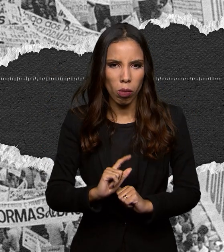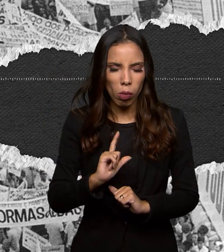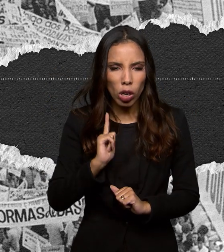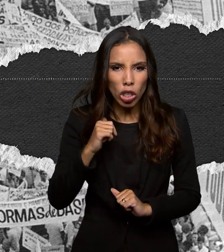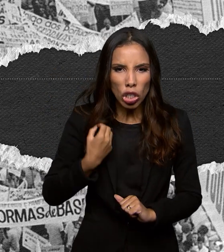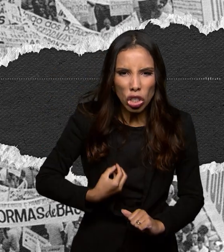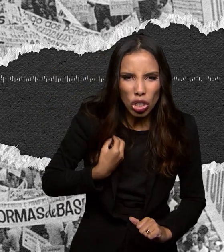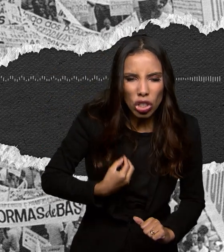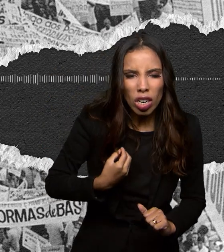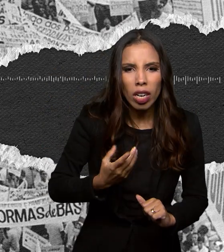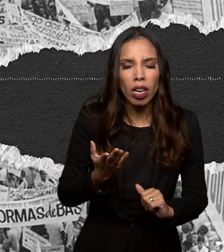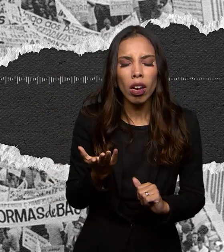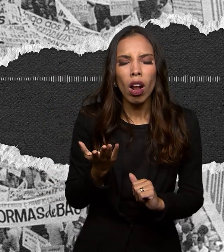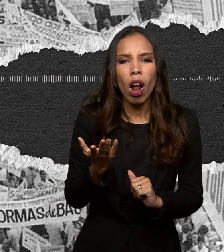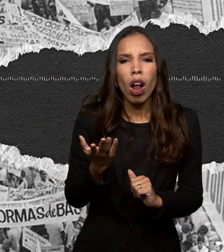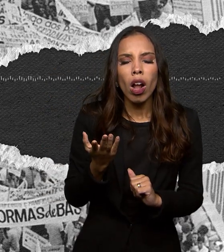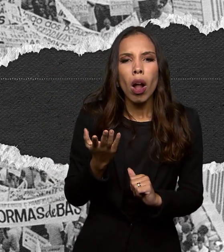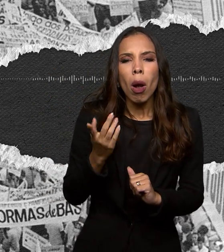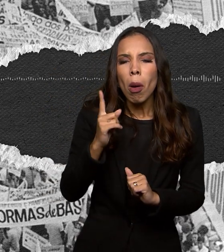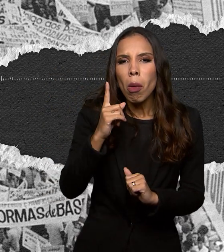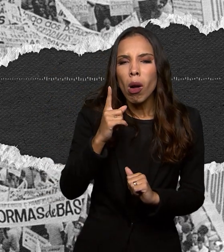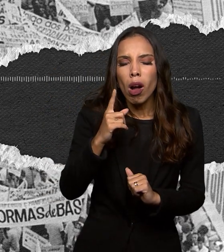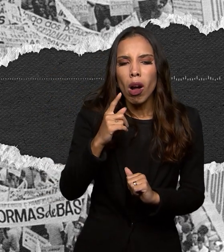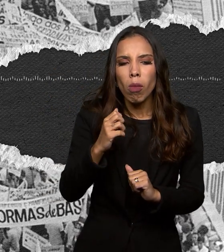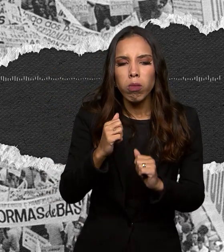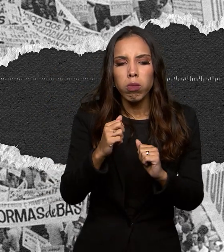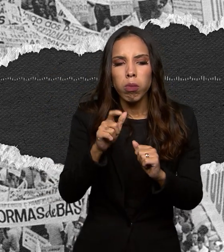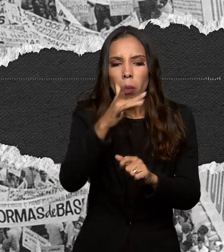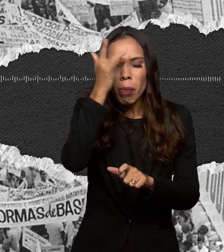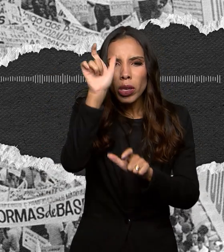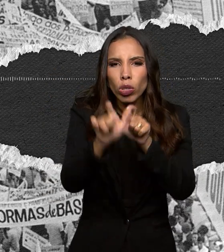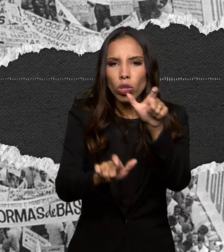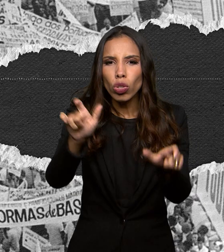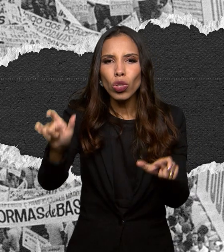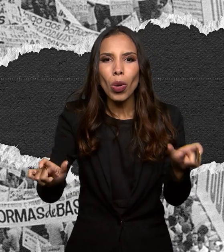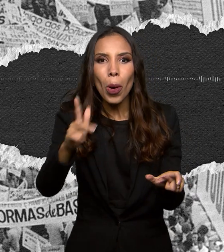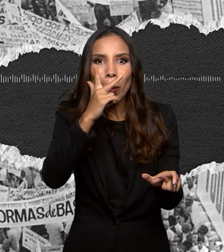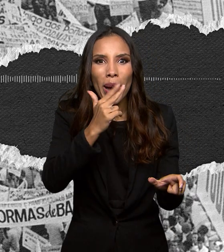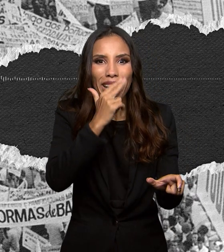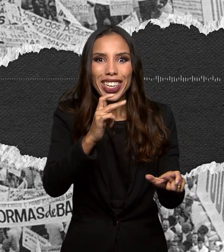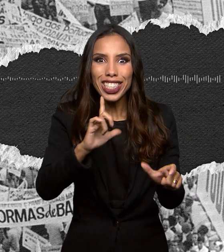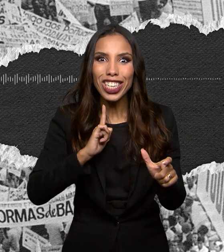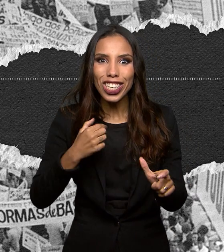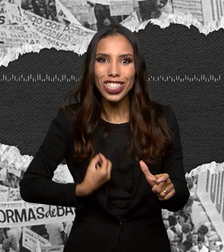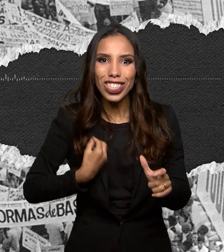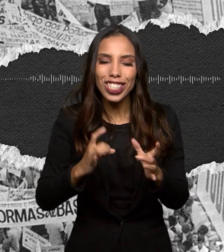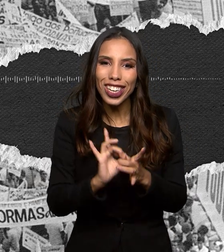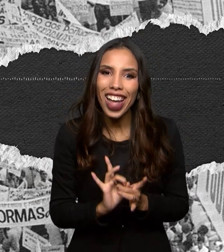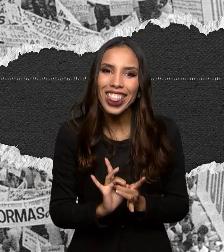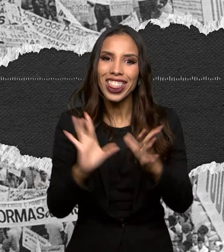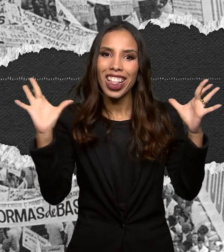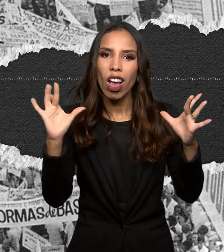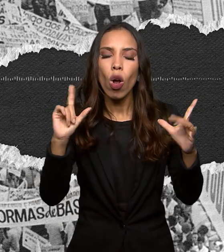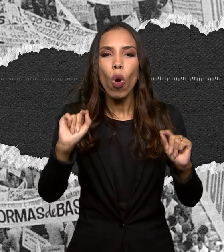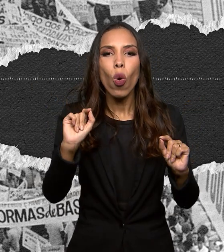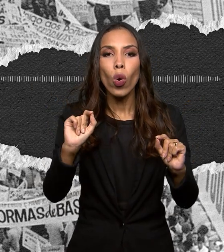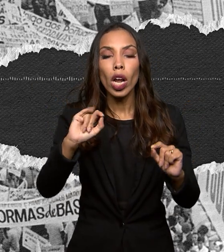Como se a reação ainda fosse dona da democracia. Essa é uma alfinetada de Jango na oposição.